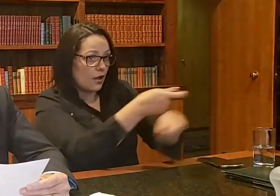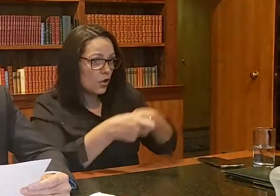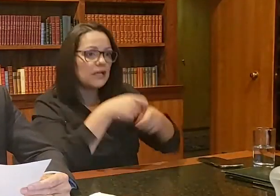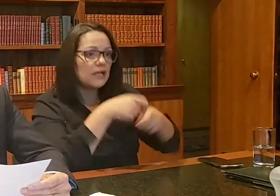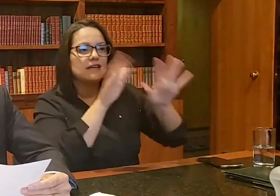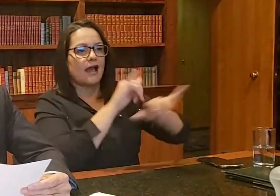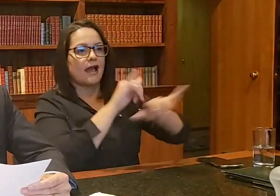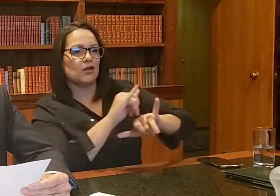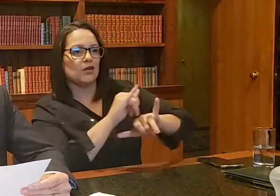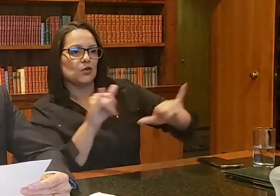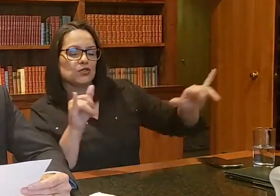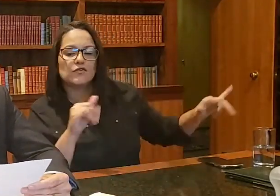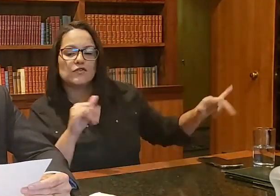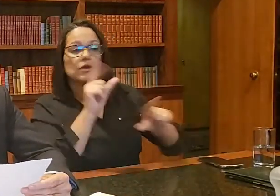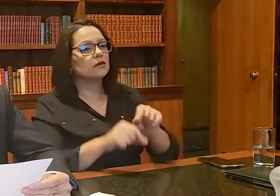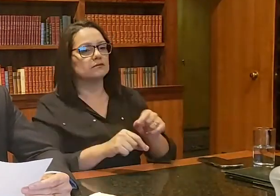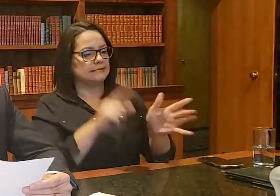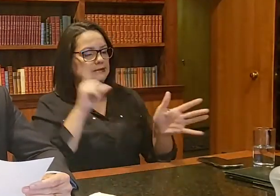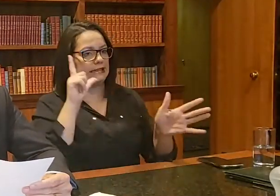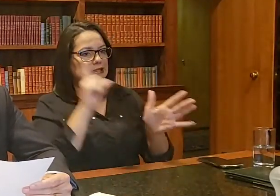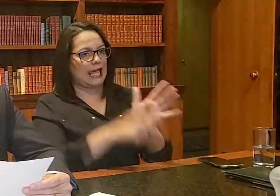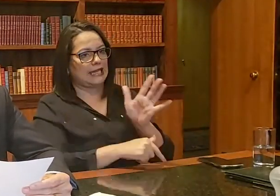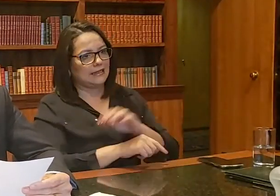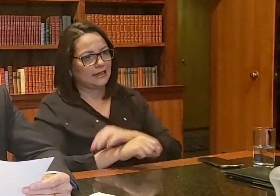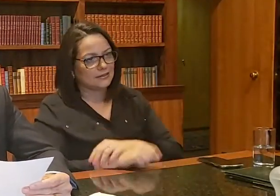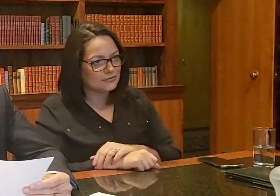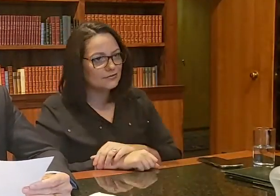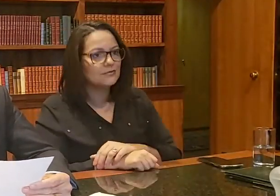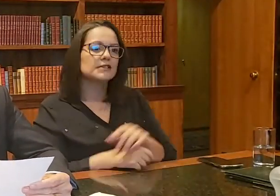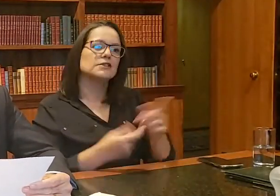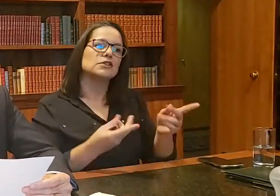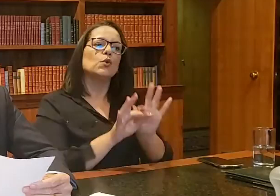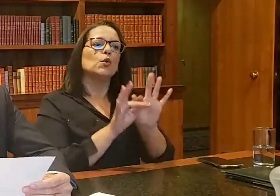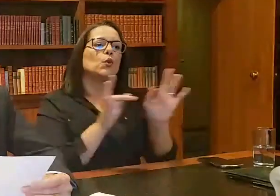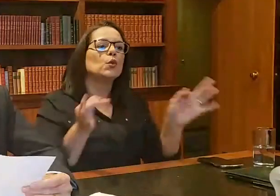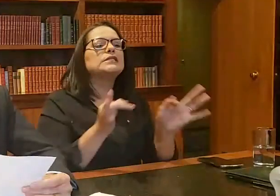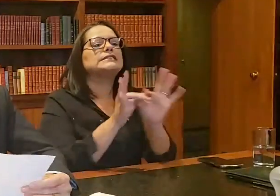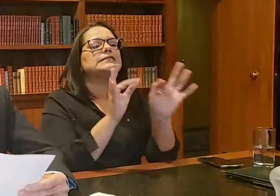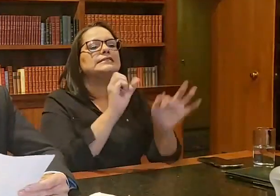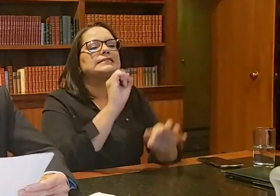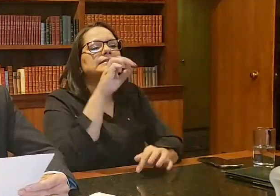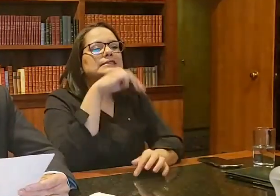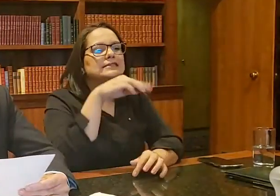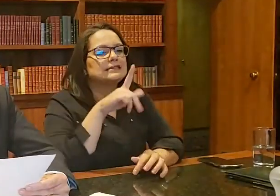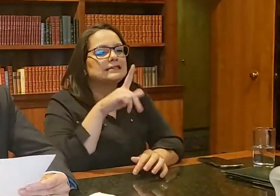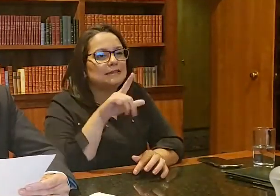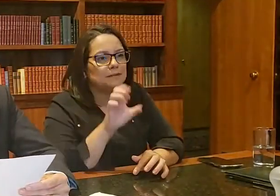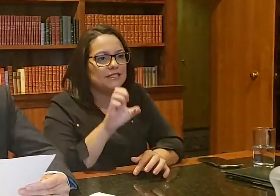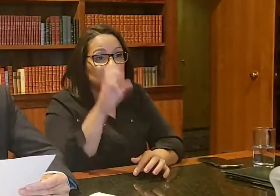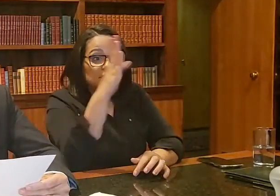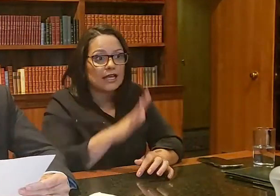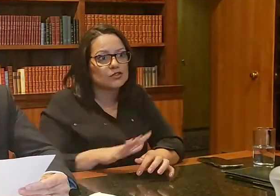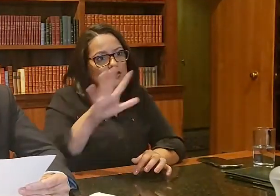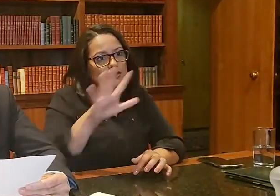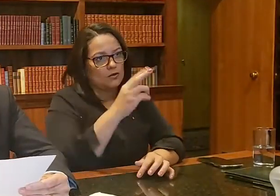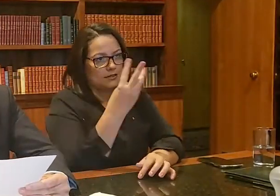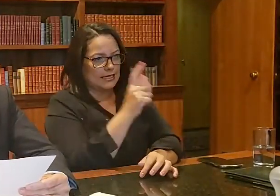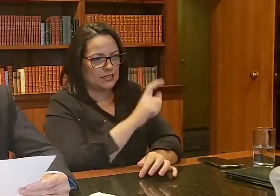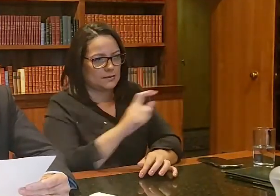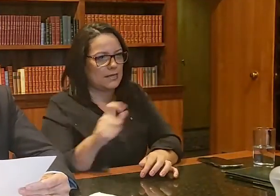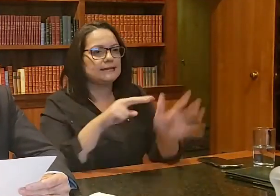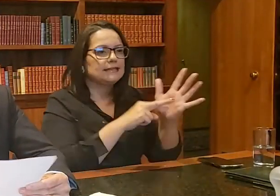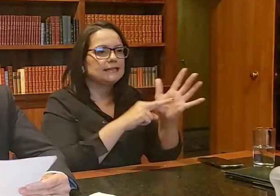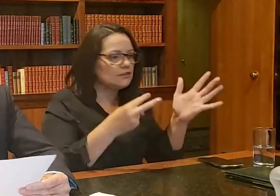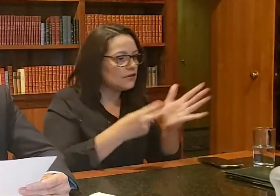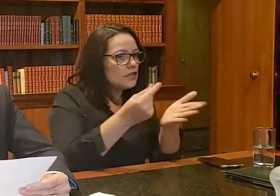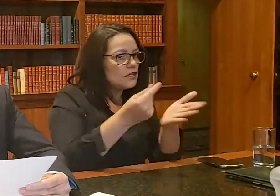anunciou o diferimento, o atraso da contribuição para o Simples Nacional por três meses. Isso o governo abre mão, nesses três meses,